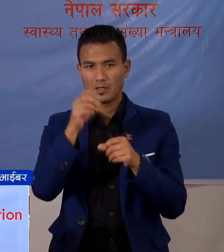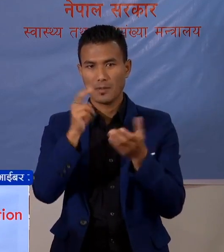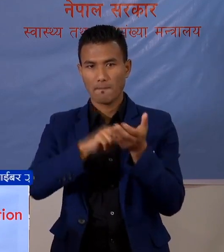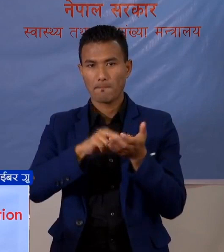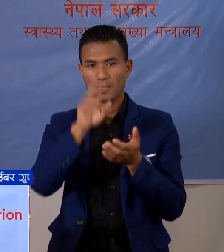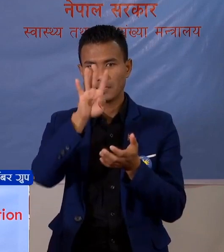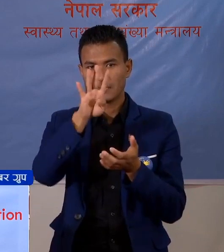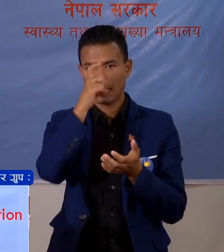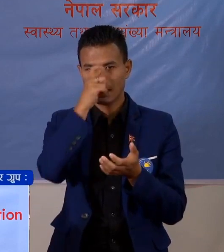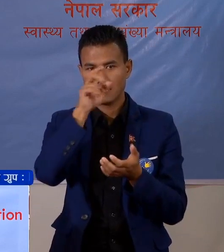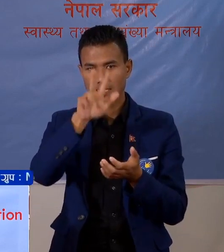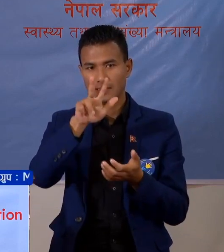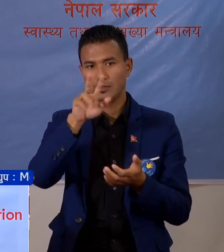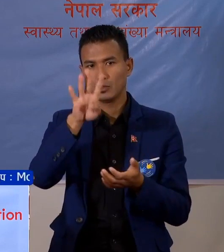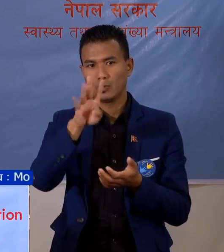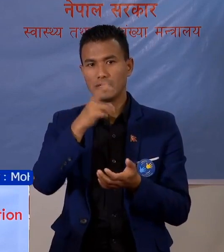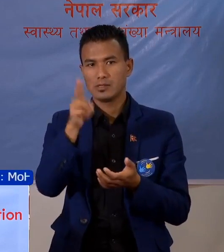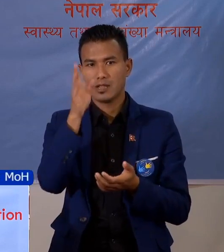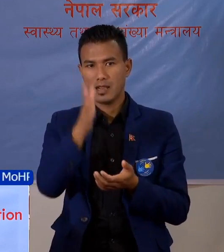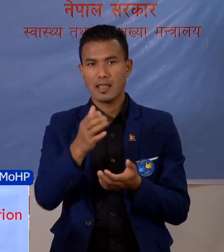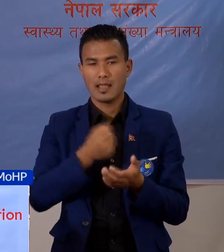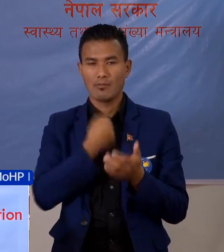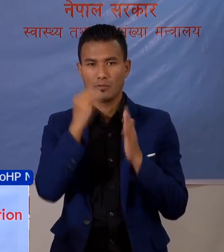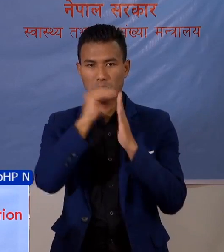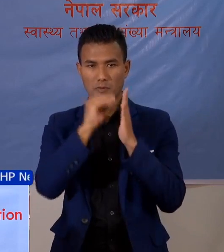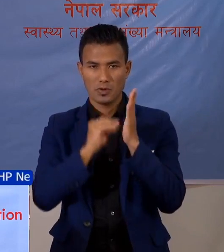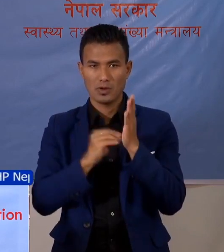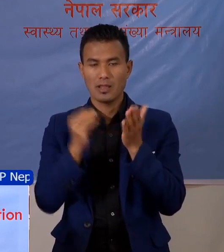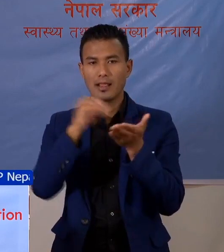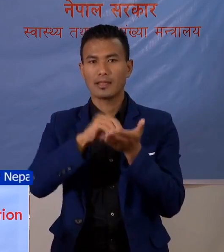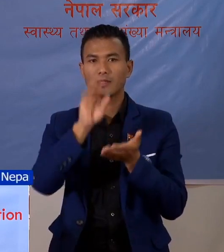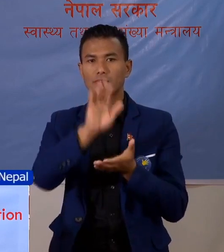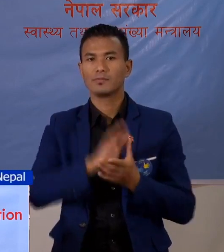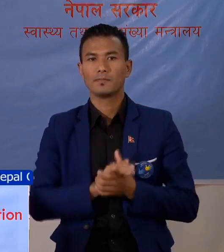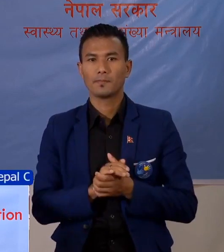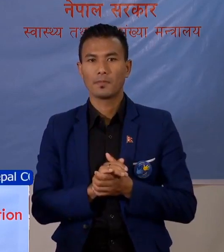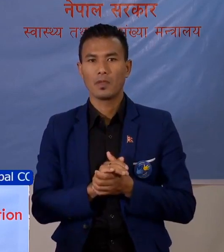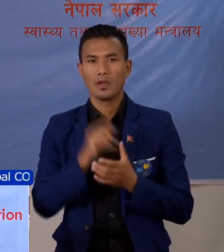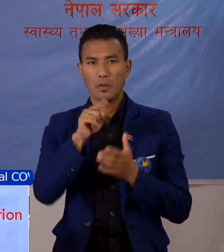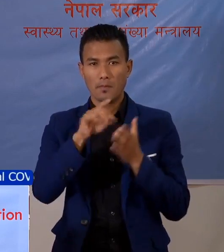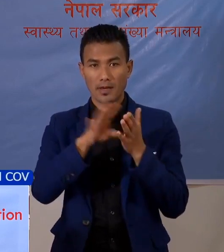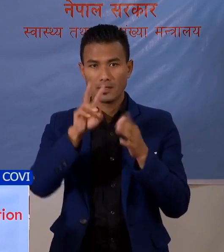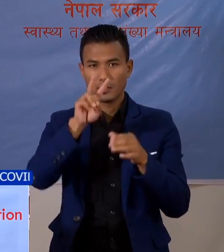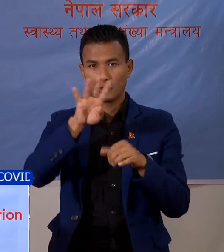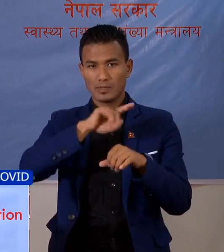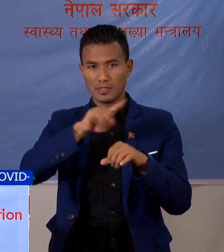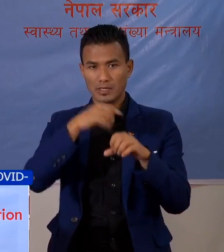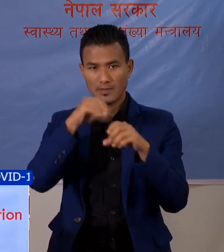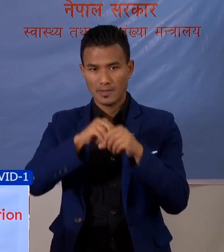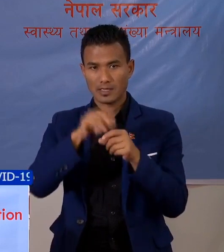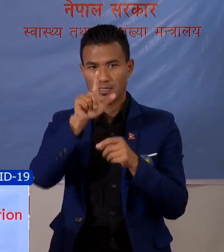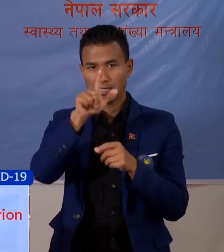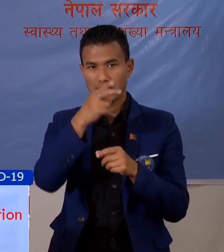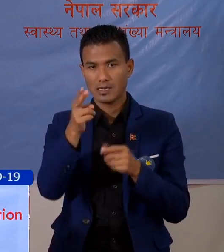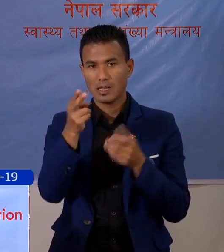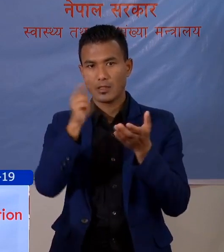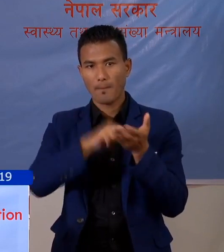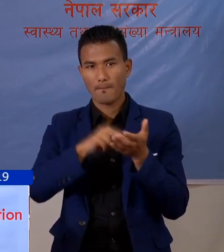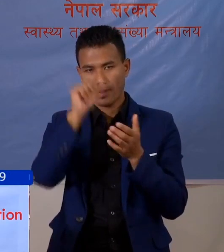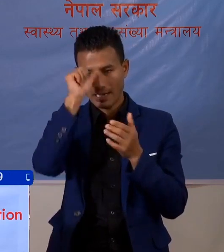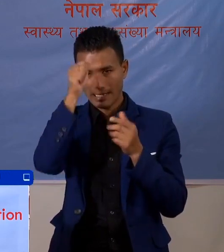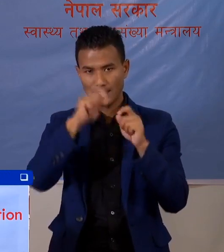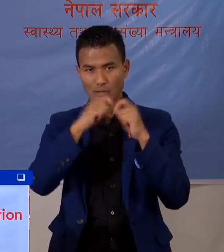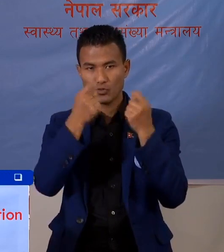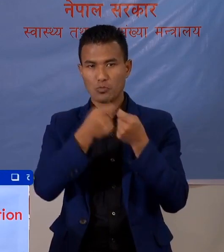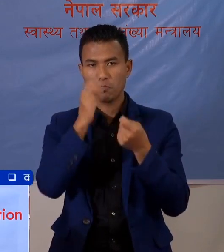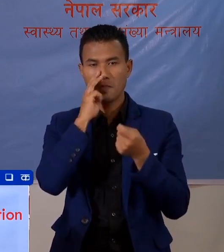जानले आफनों विवरन इंट्री गरवन बहर को छा जस्वा ऍच बाता गत 24 गंटामा सात जाना ठफ रेड जोन मा